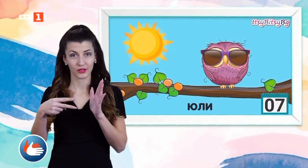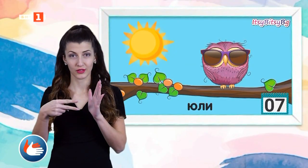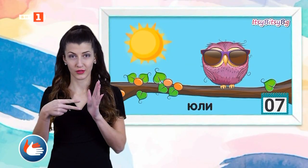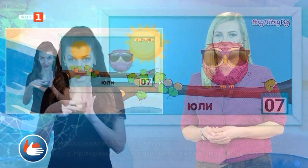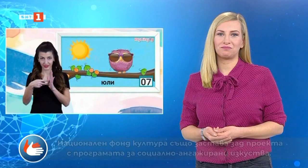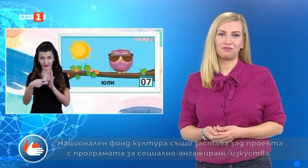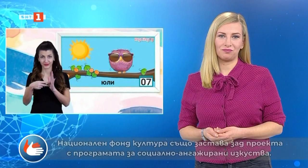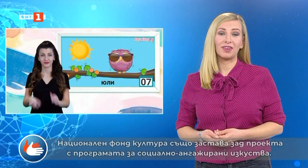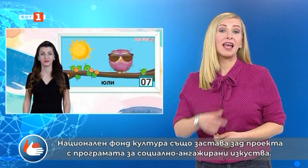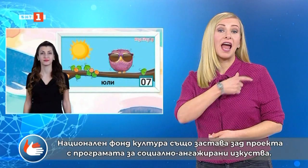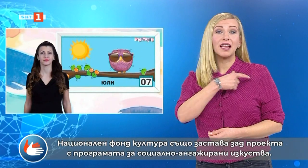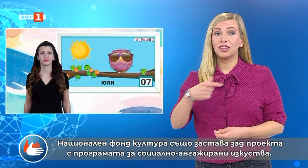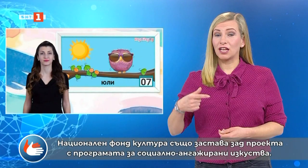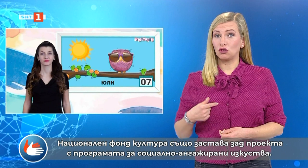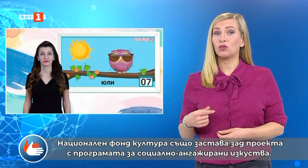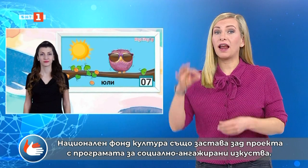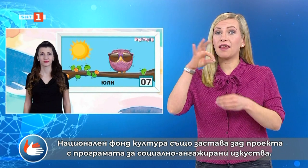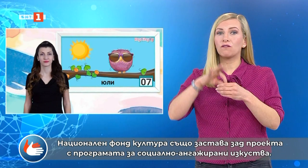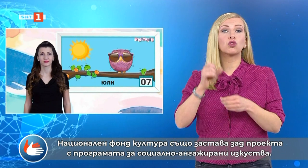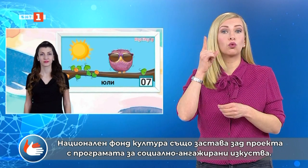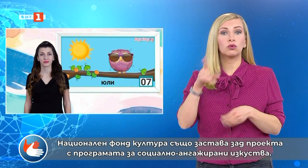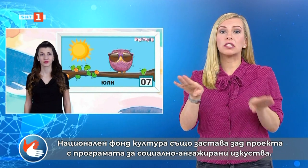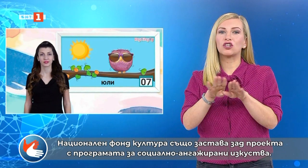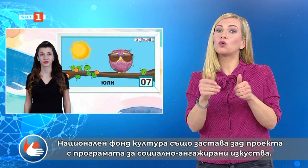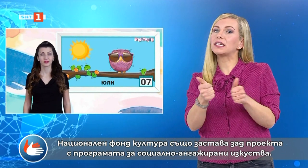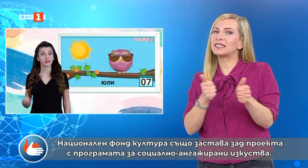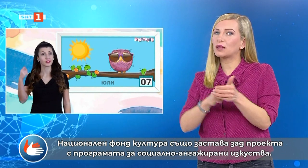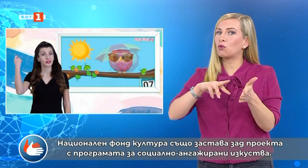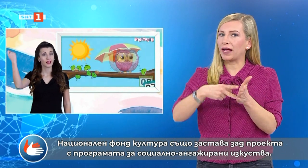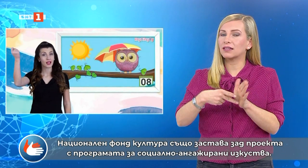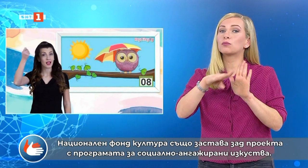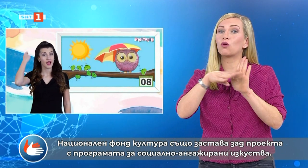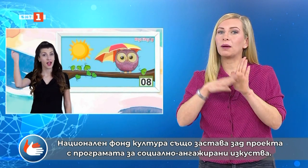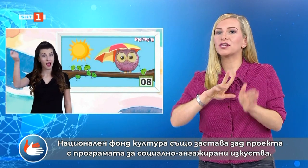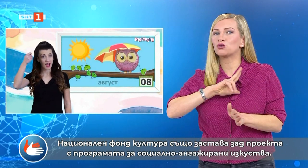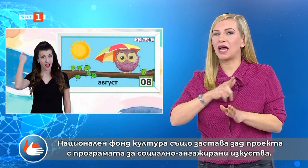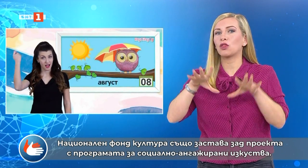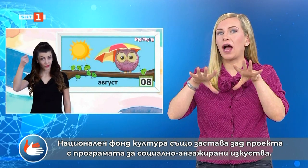Национален фонд Култура също застава зад проекта с програмата за социално ангажиране и изкуството.